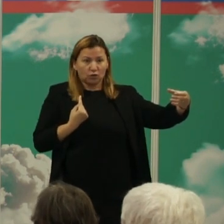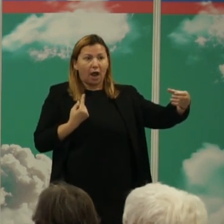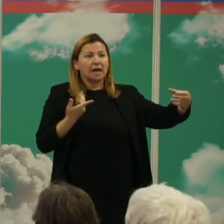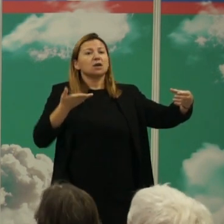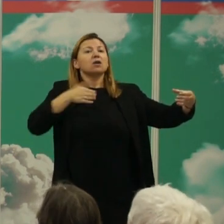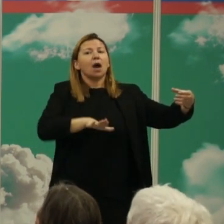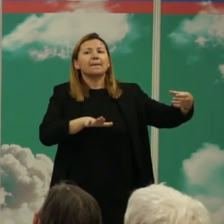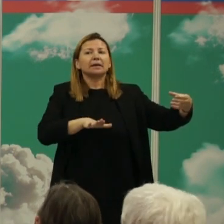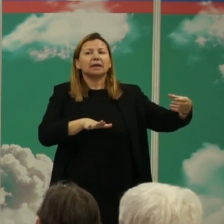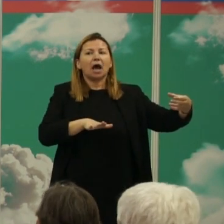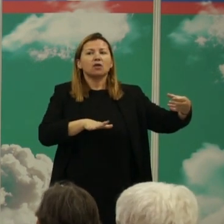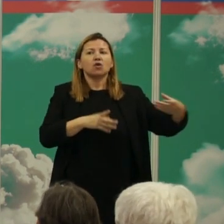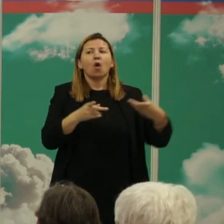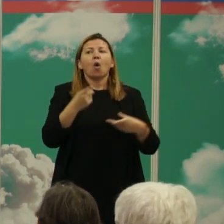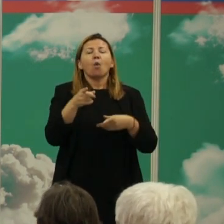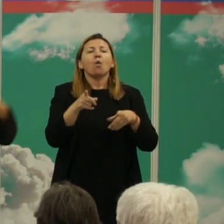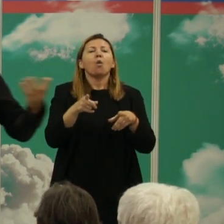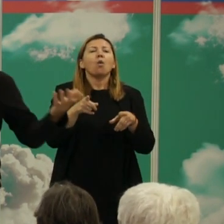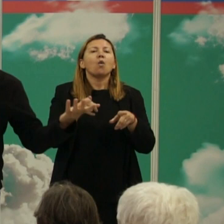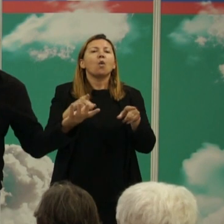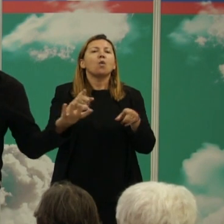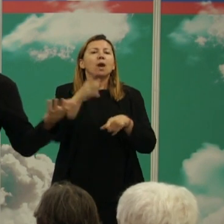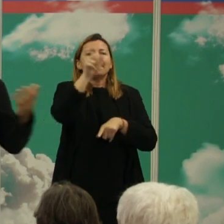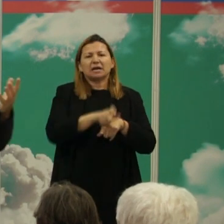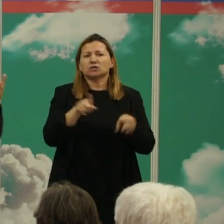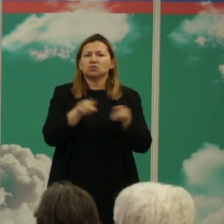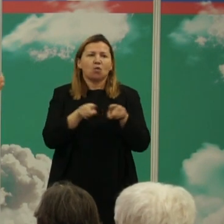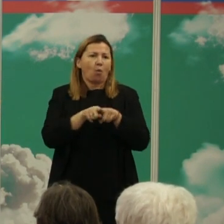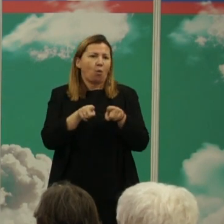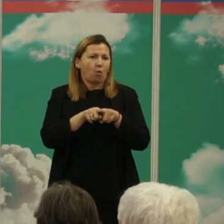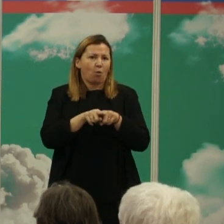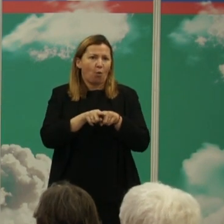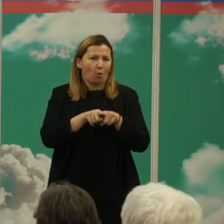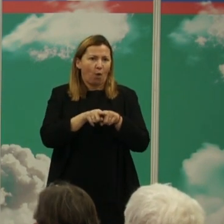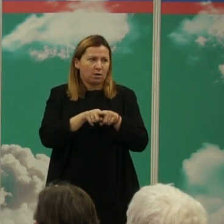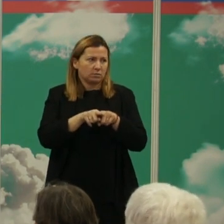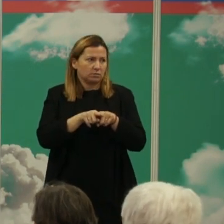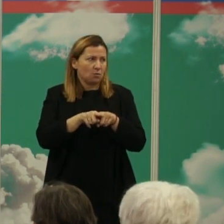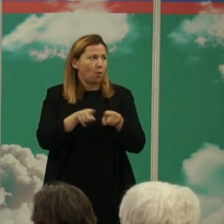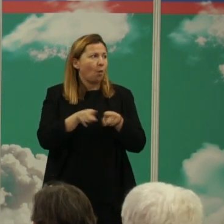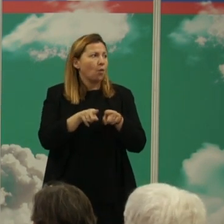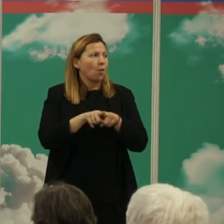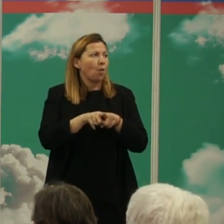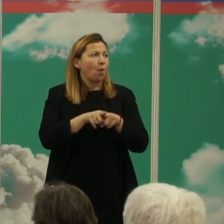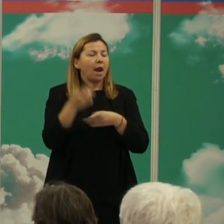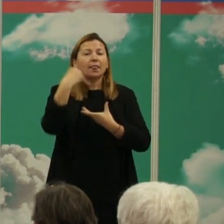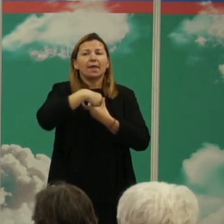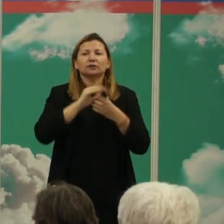especie eso es nuestro índice de violencia letal con el que vamos a movernos a lo largo de todo el estudio